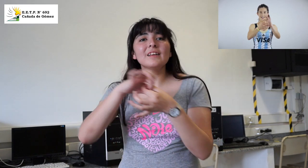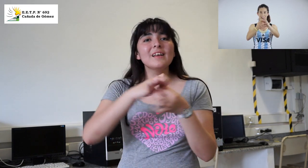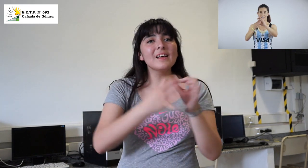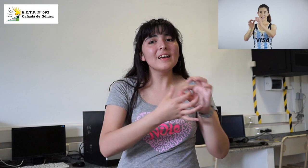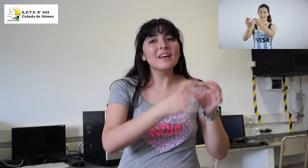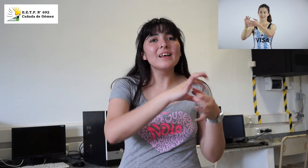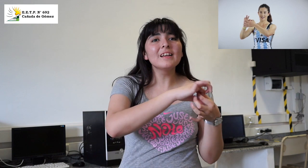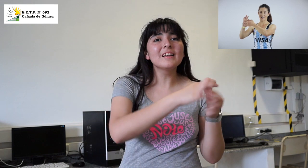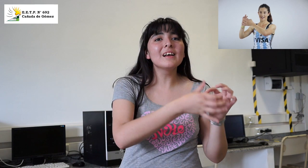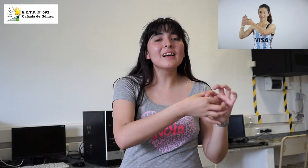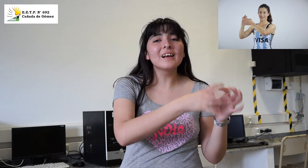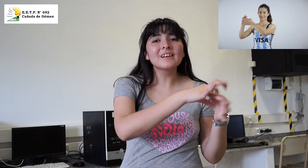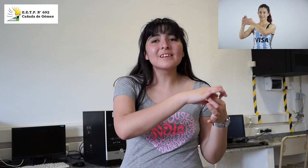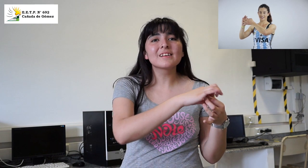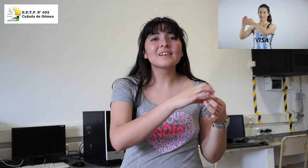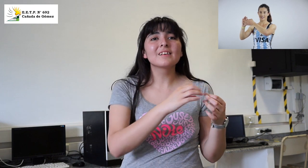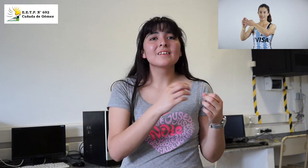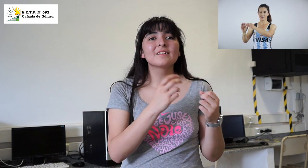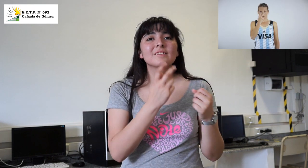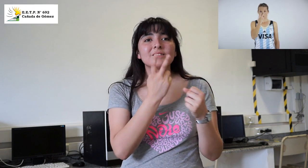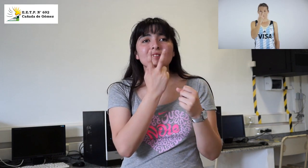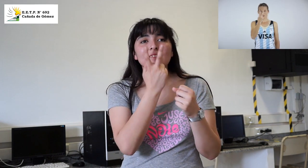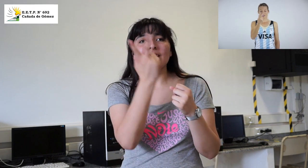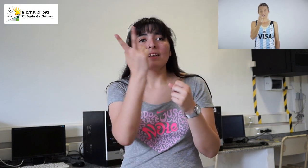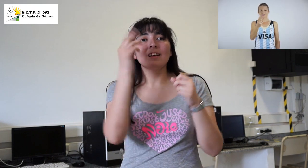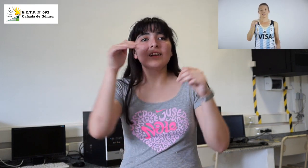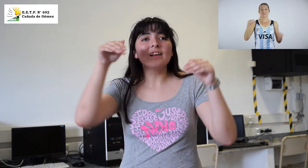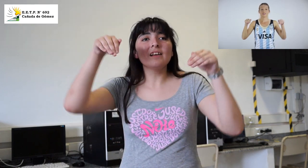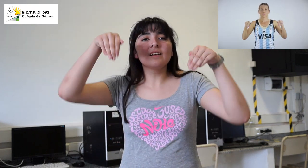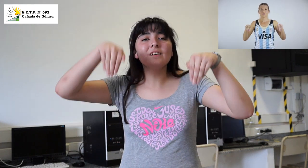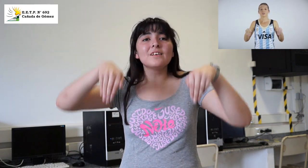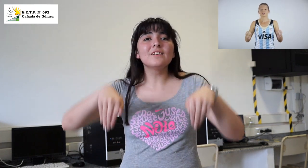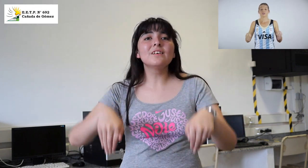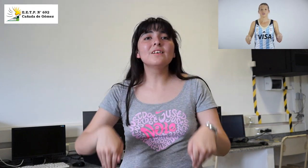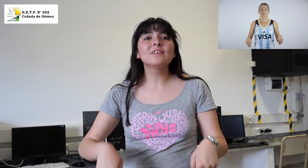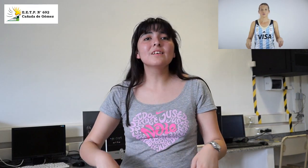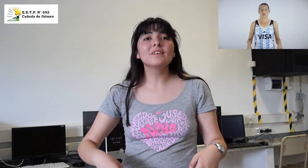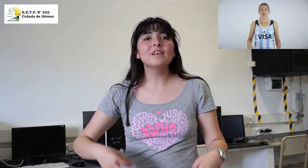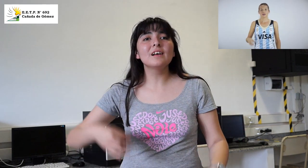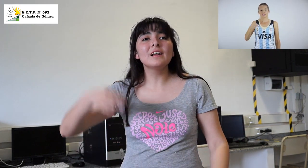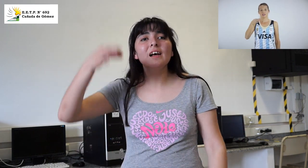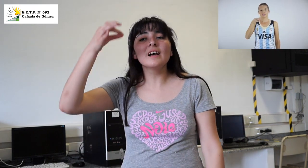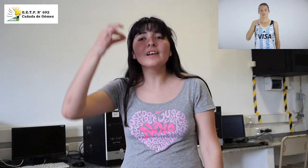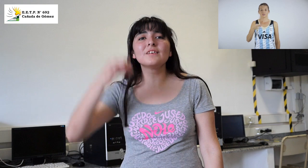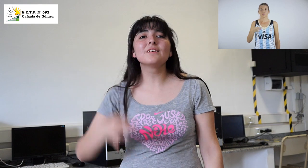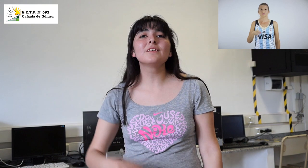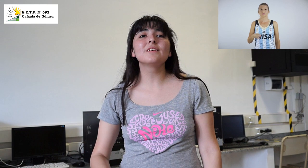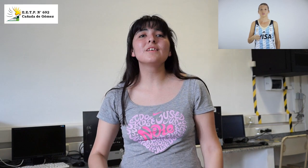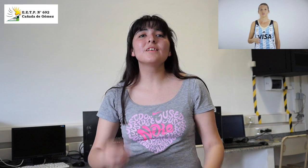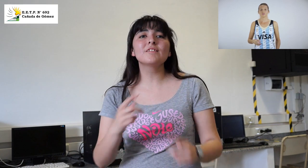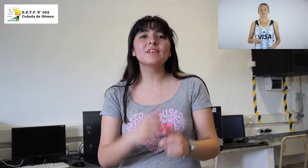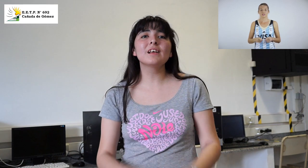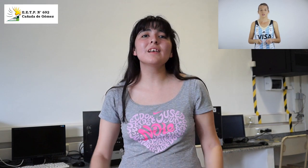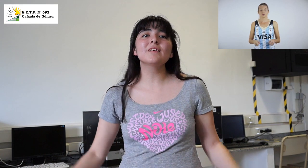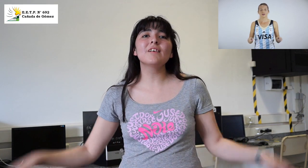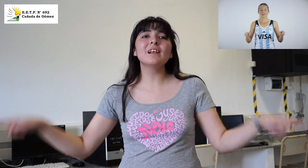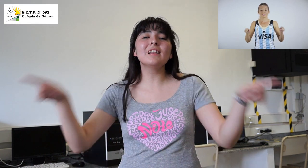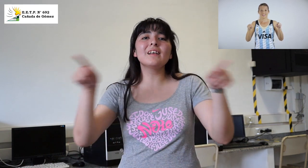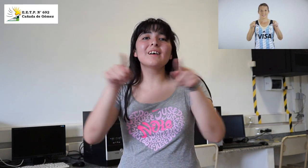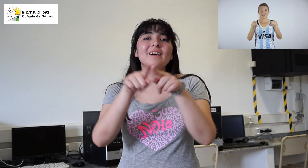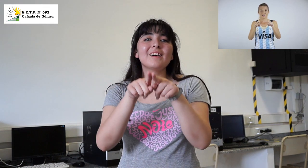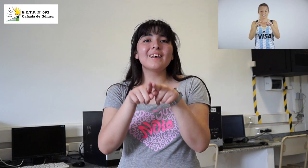cadenas, le den trono a la noble